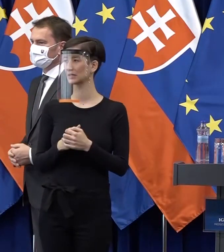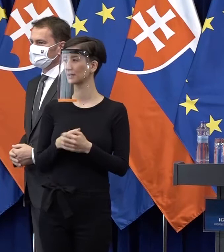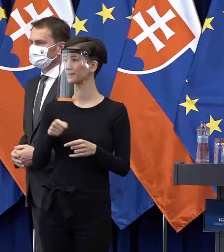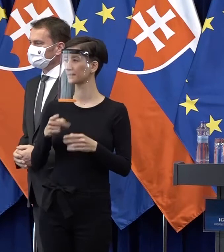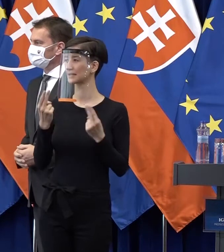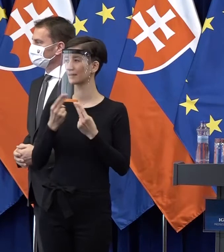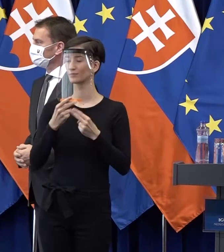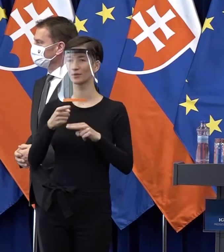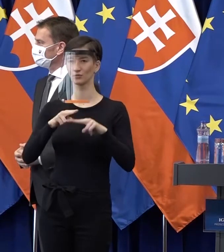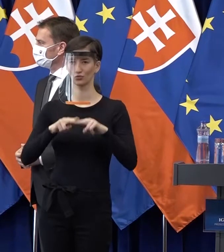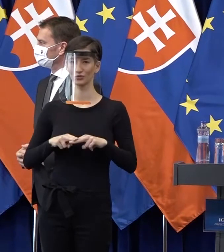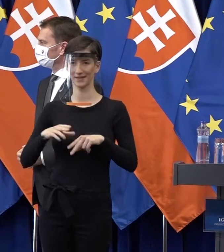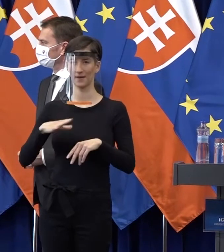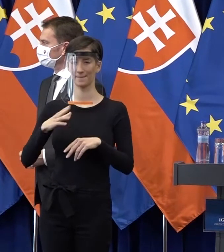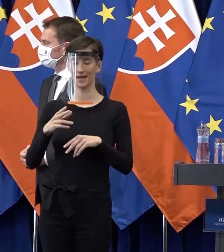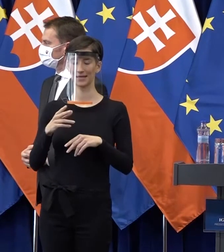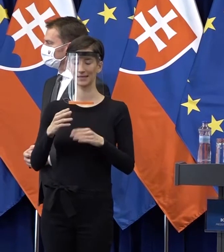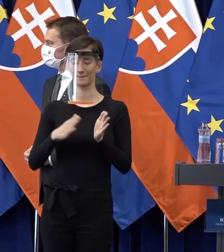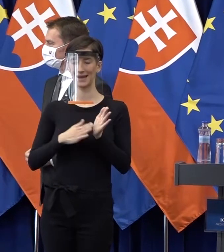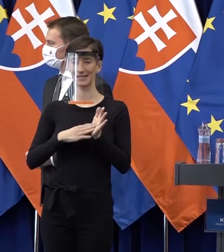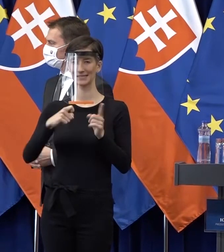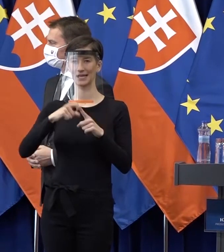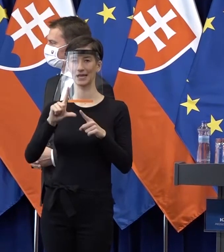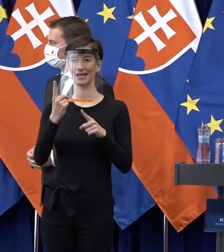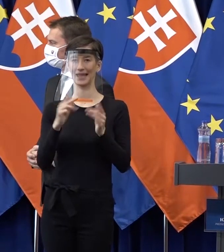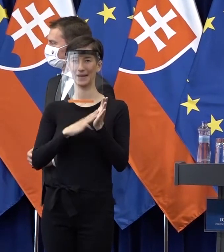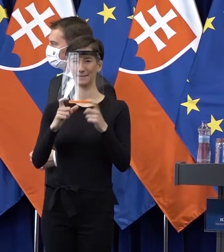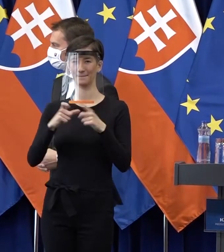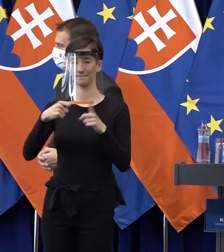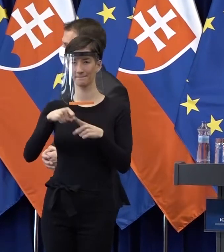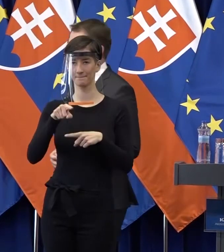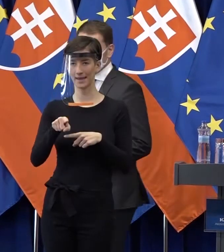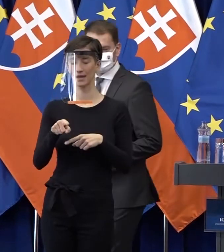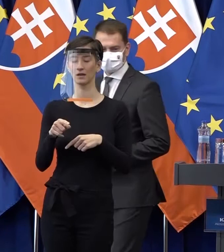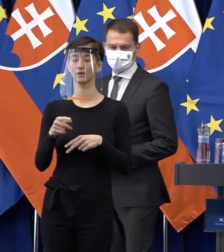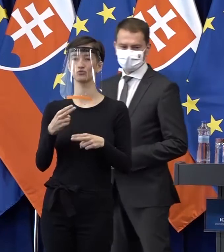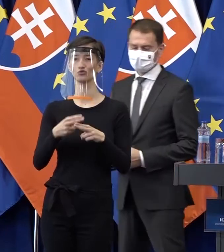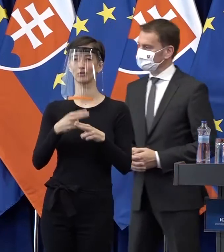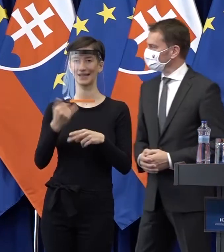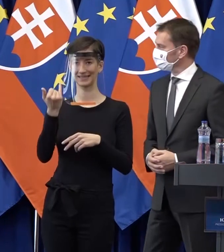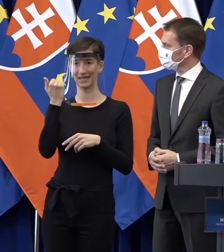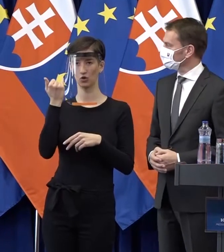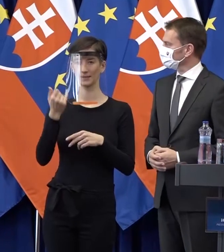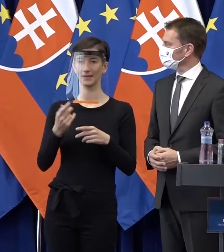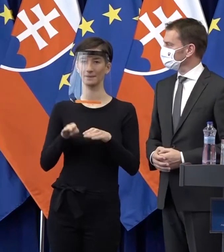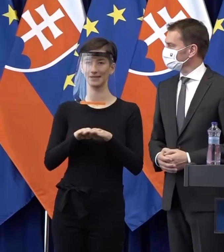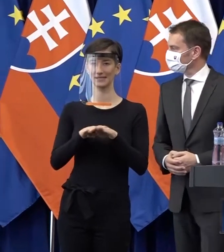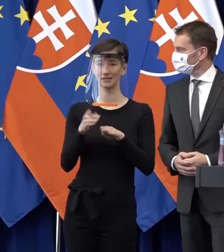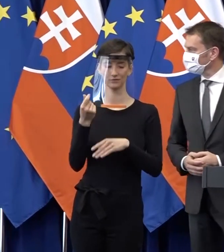Marcel Klimek, štátny tajomník ministerstva financí, takže aj jeho poprosím, aby sa vrátil naspäť k nám.